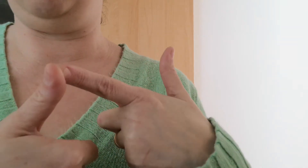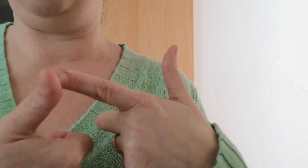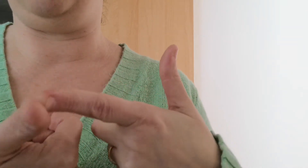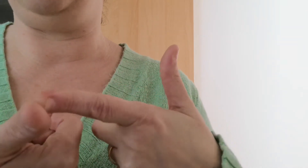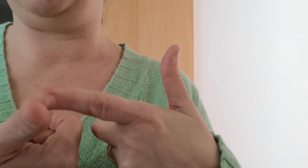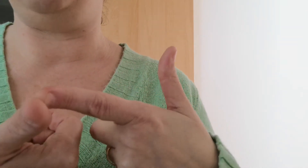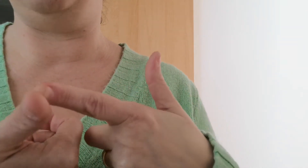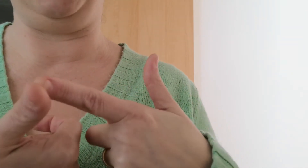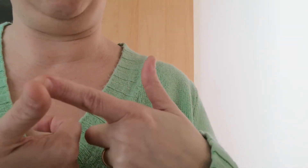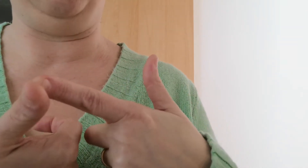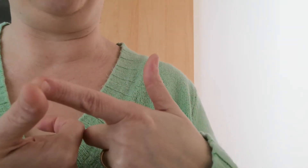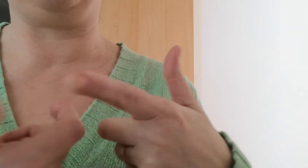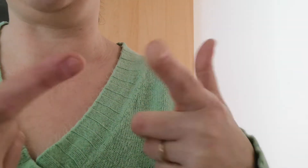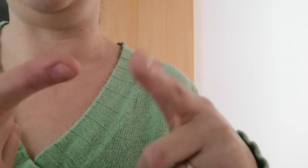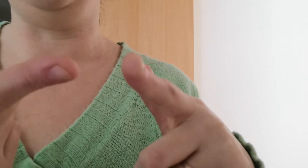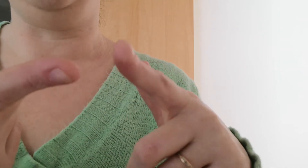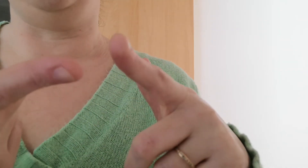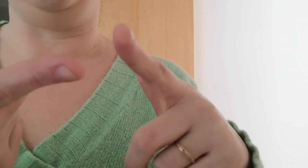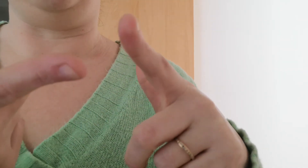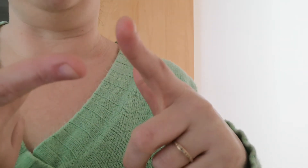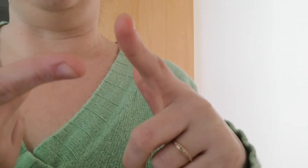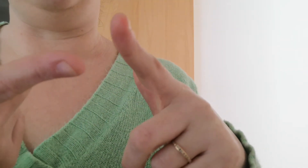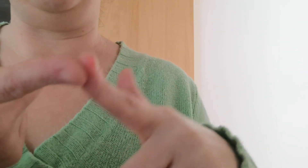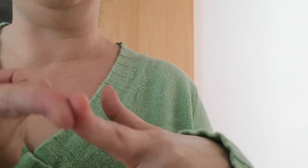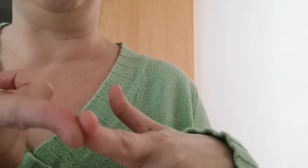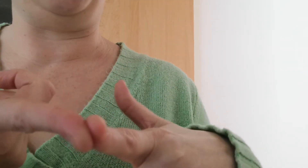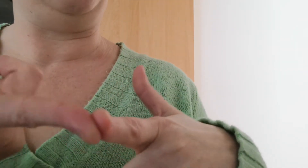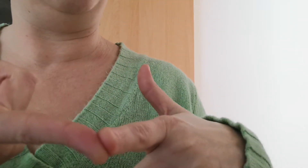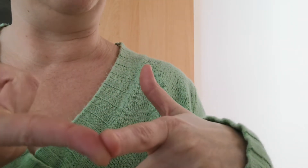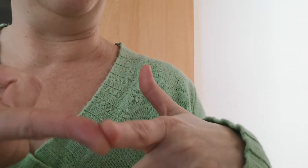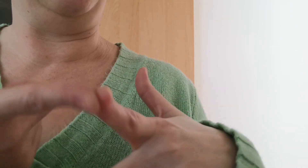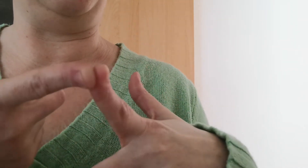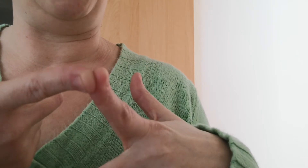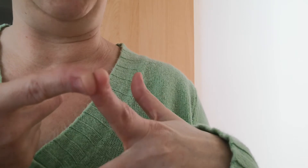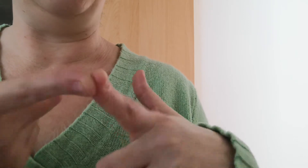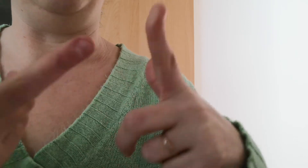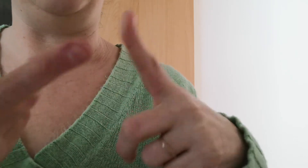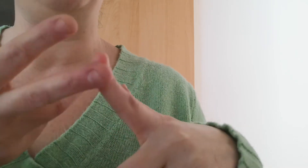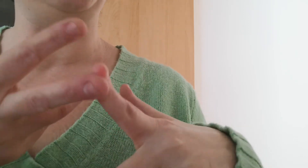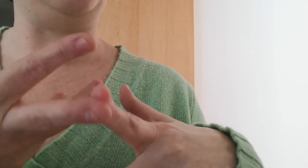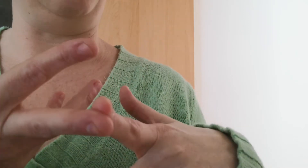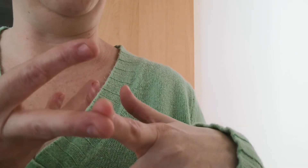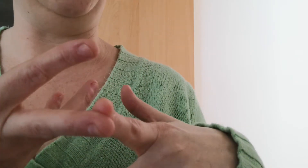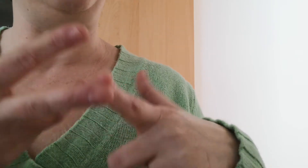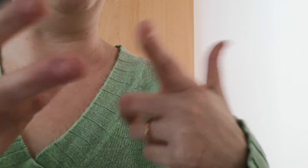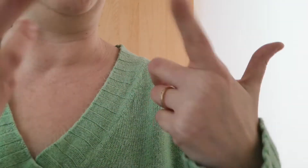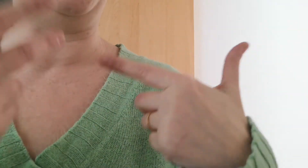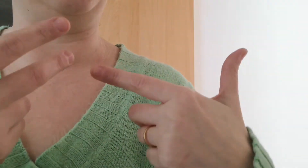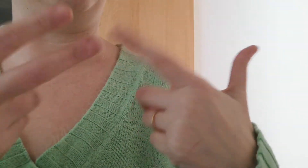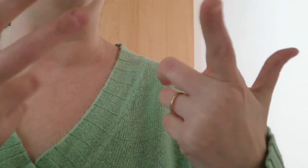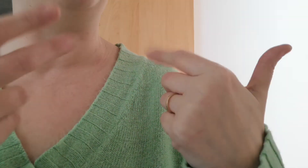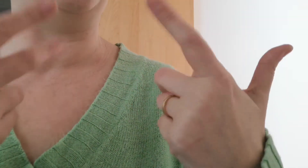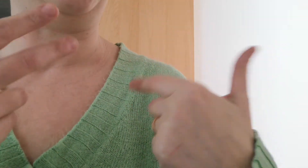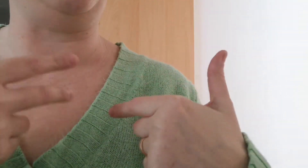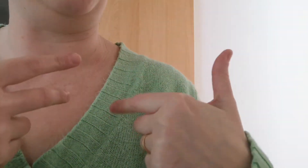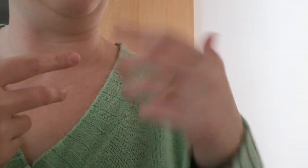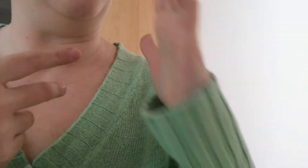pour quand vous avez des bébés chatons l'infirmerie si vous avez un chat malade la pièce de quarantaine quand vous vous accueillez